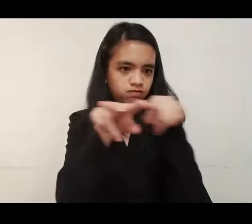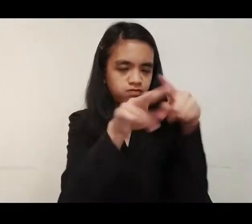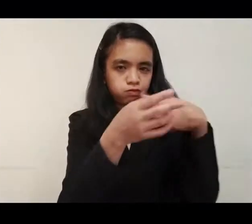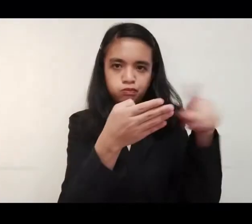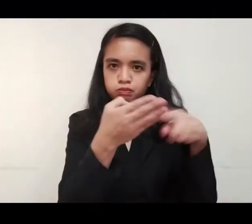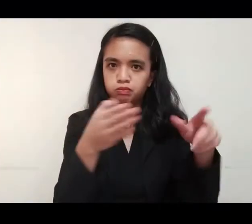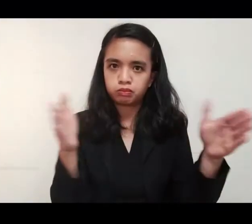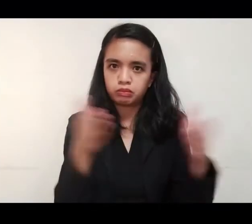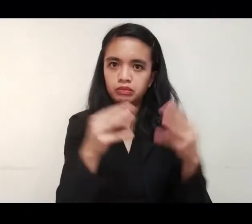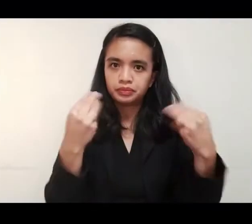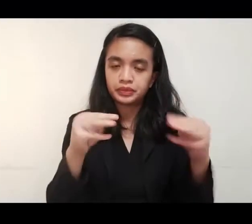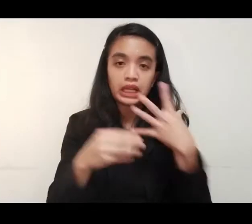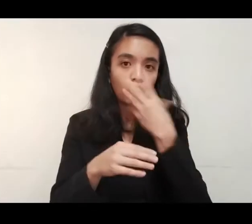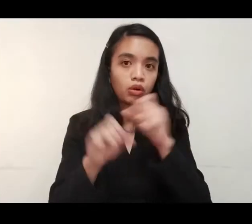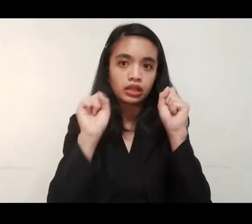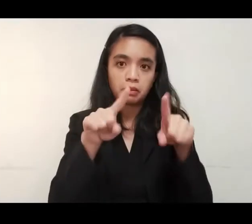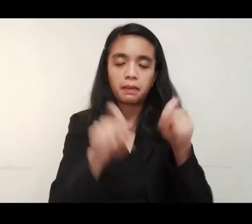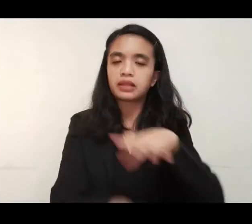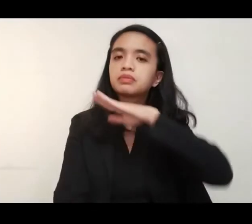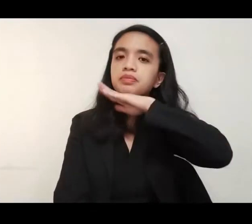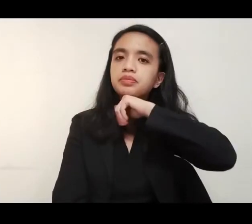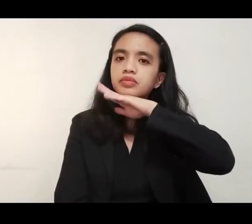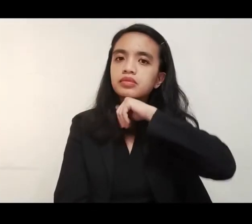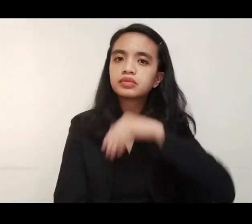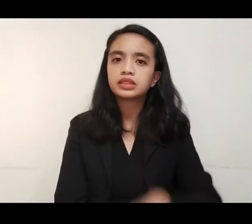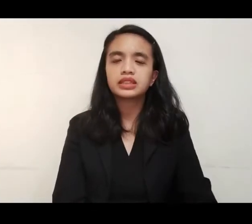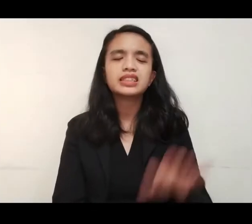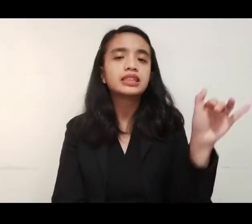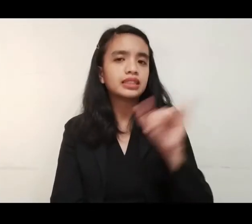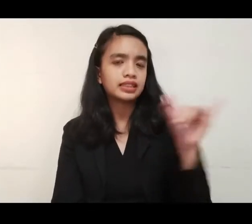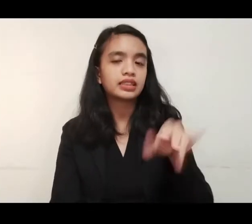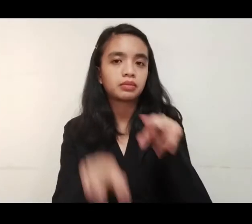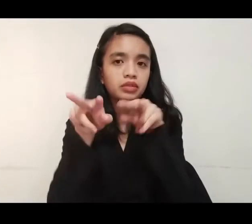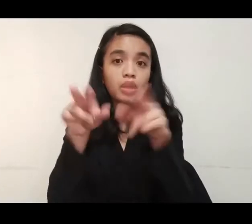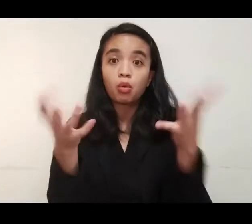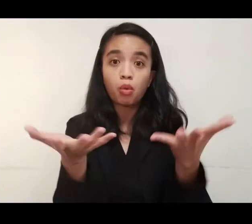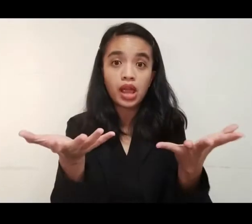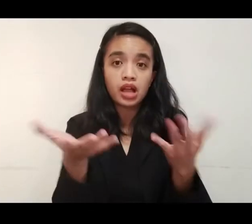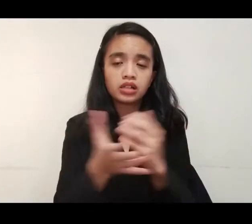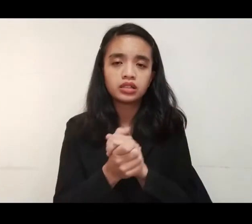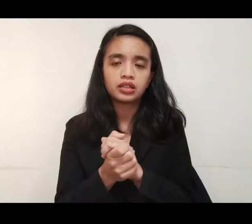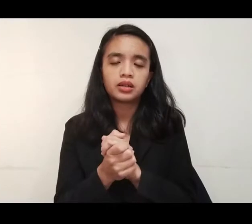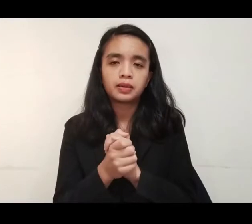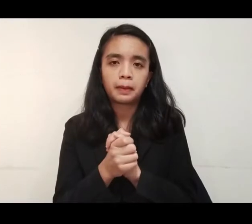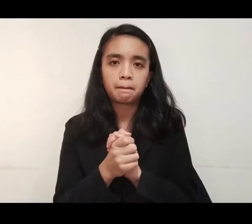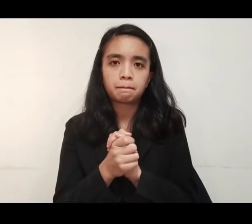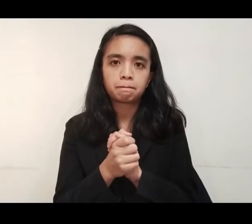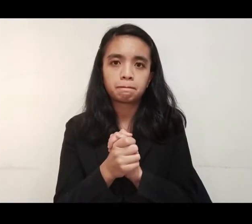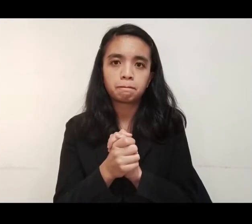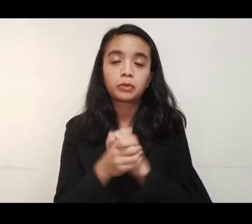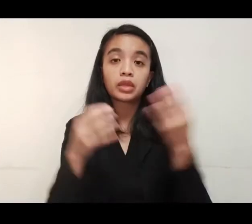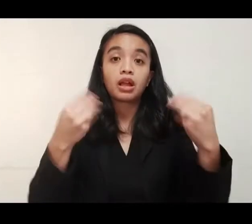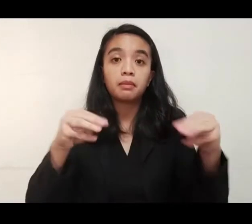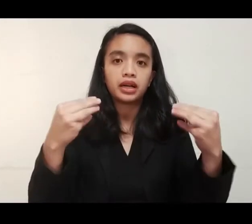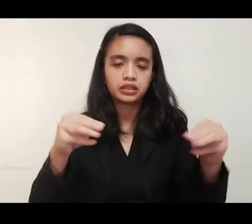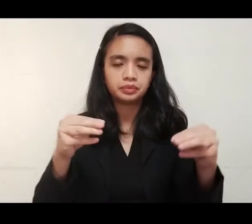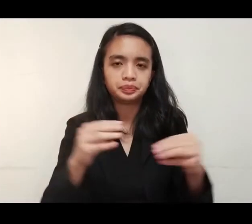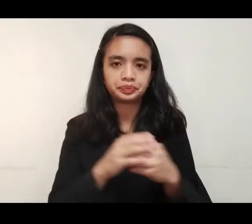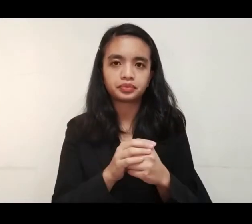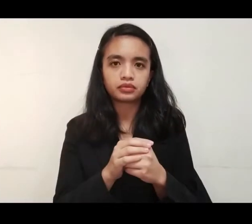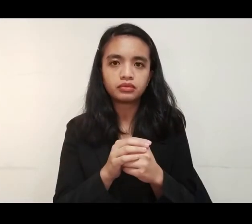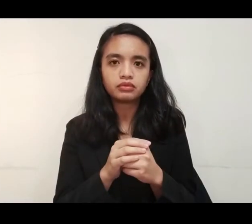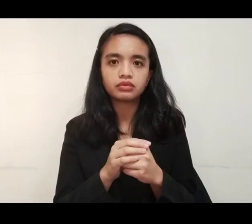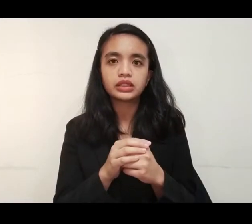Mahigpit ang monitoring ng otoridad sa mga talipapa lalo na sa mga nagbebenta ng karne. Yun ay pariyas na namomonitor doon sa may kuwan, doon sa